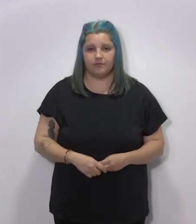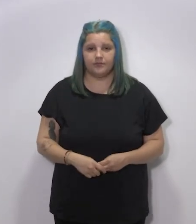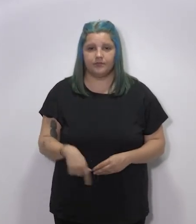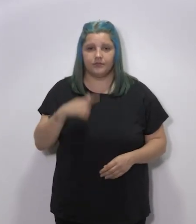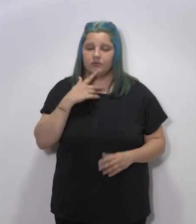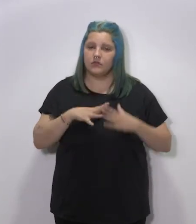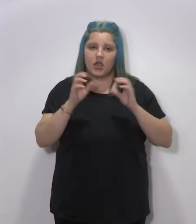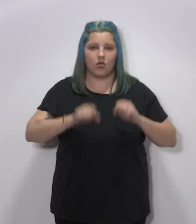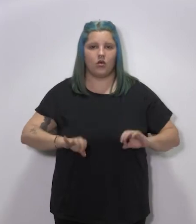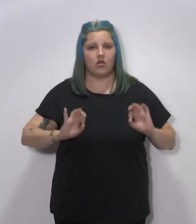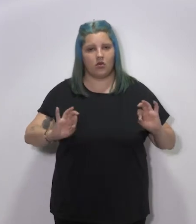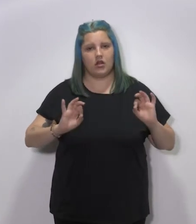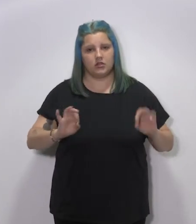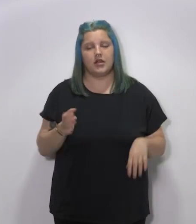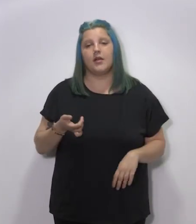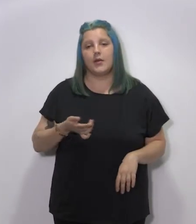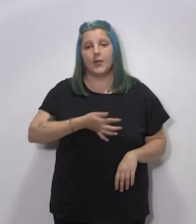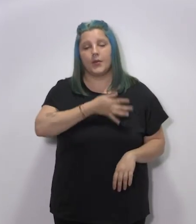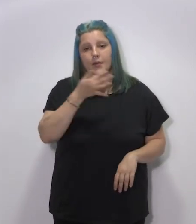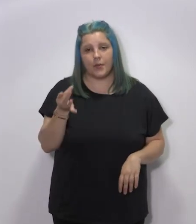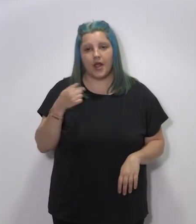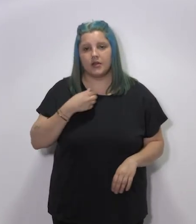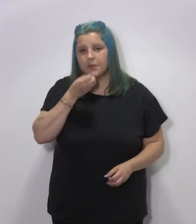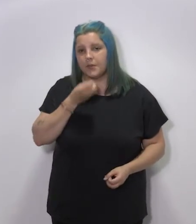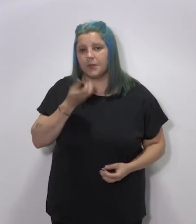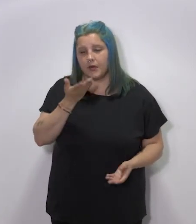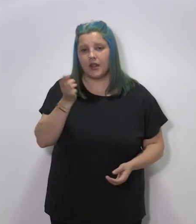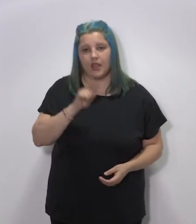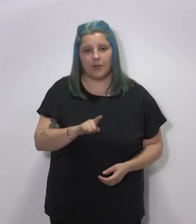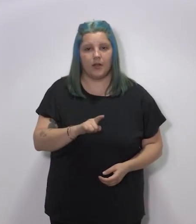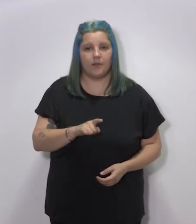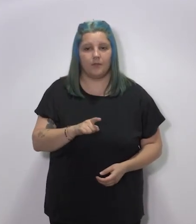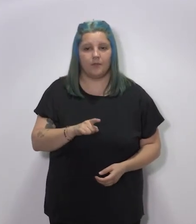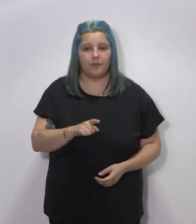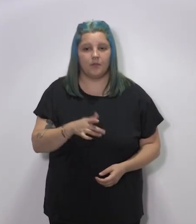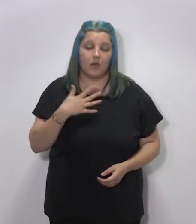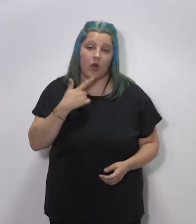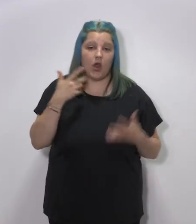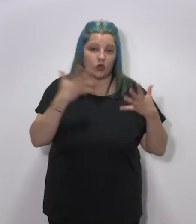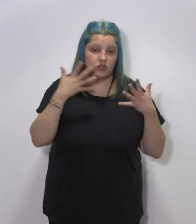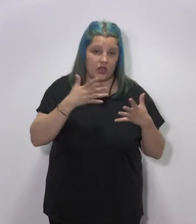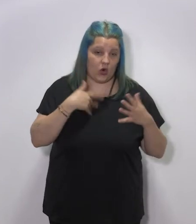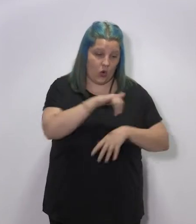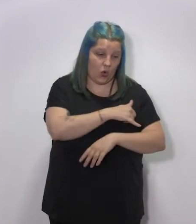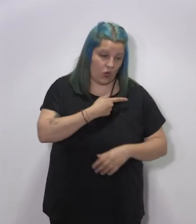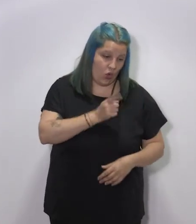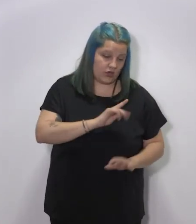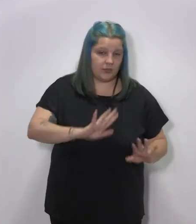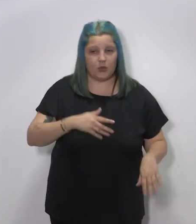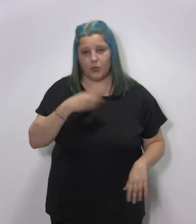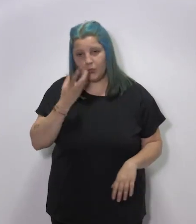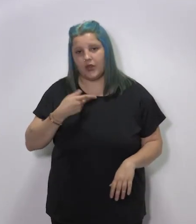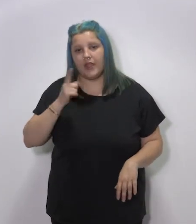envejecimiento. Este es el acuerdo y, unido a ello, también señalar, aunque está fuera de Consejo de Gobierno,